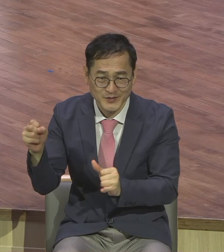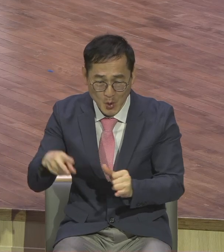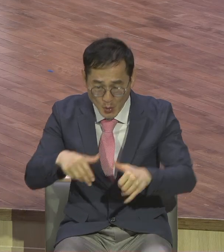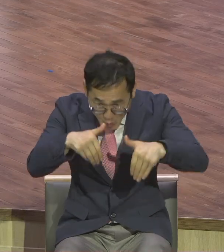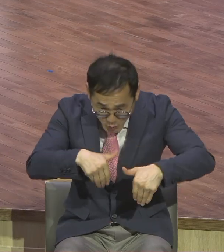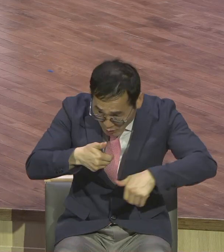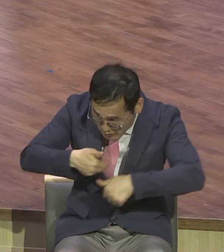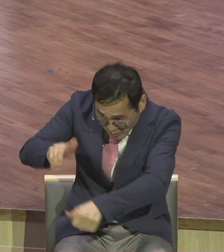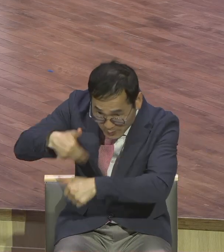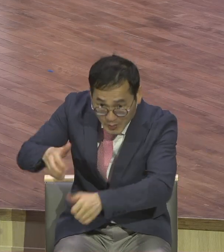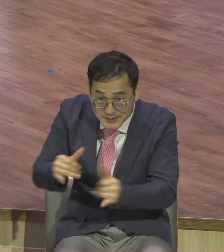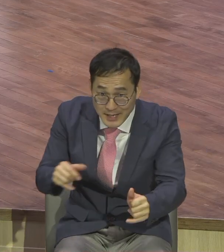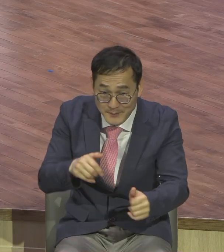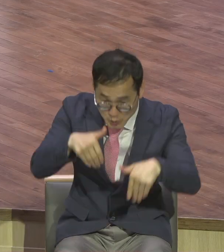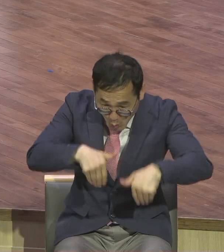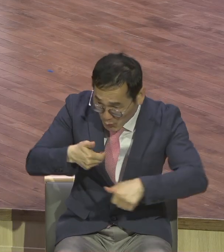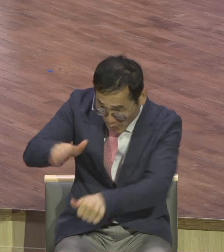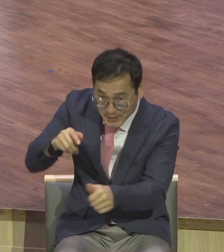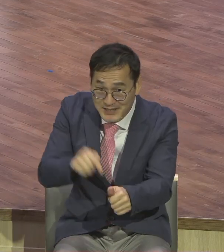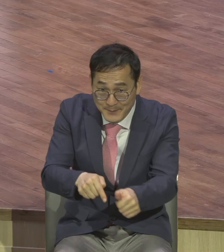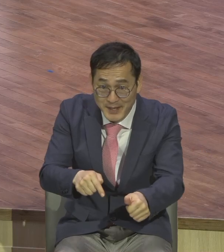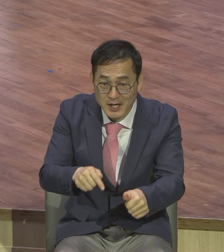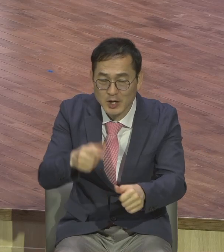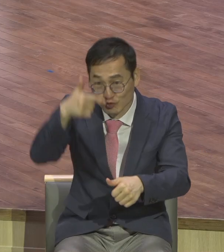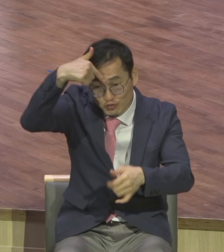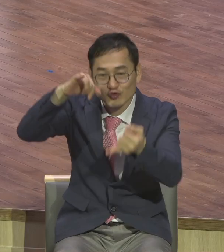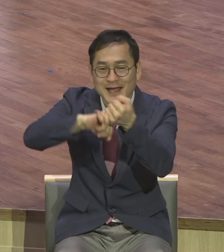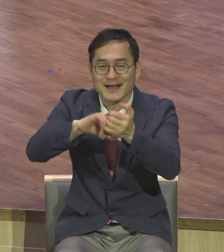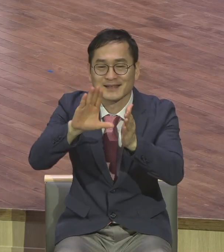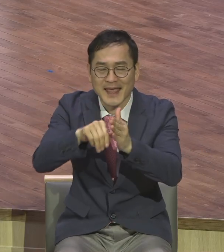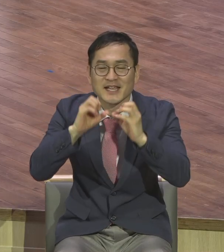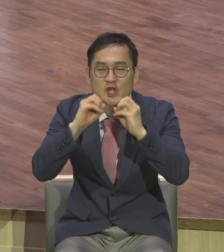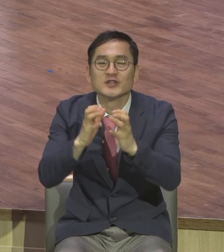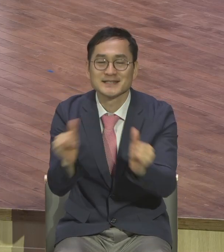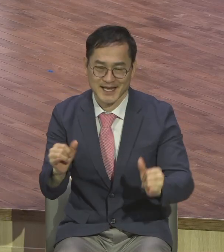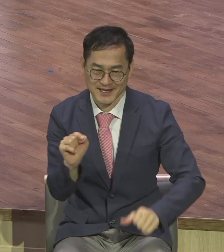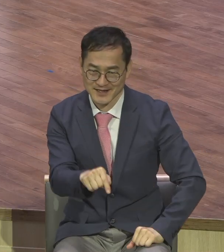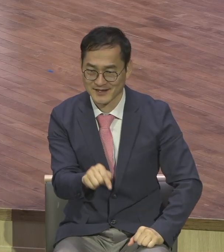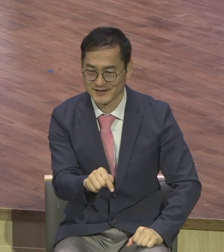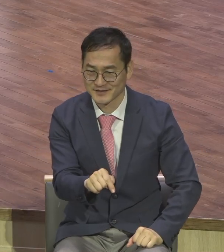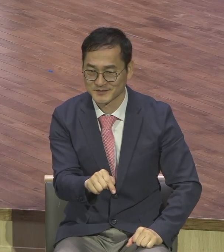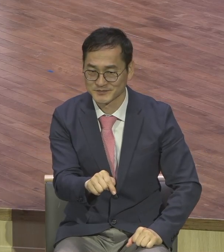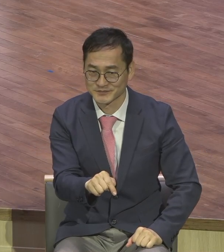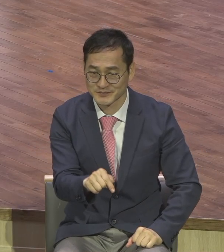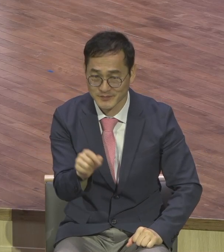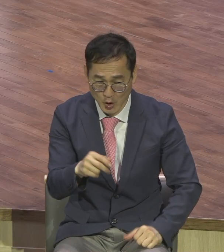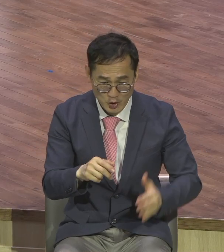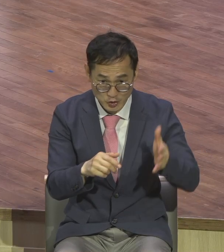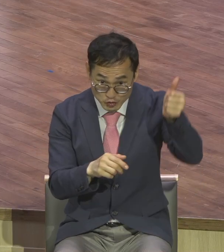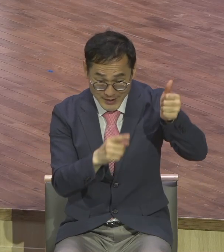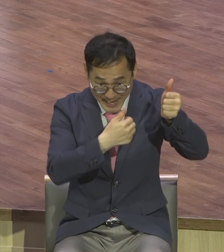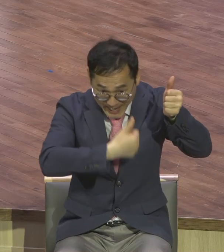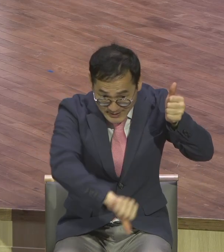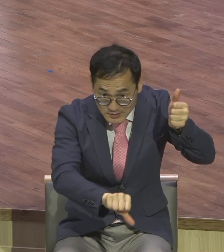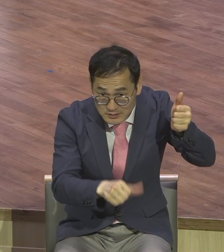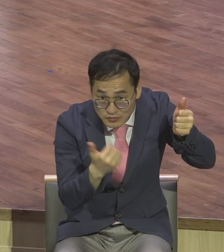구약시대에 보낸 선지자들을 말합니다. 그리고 주인의 아들을 누구냐